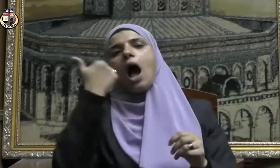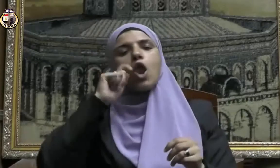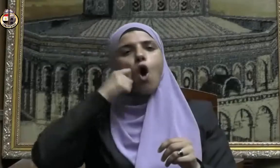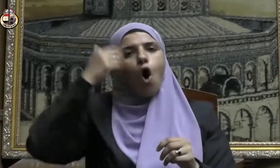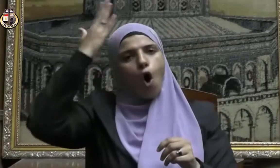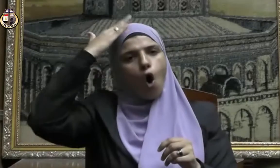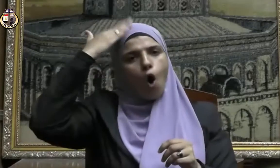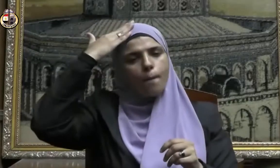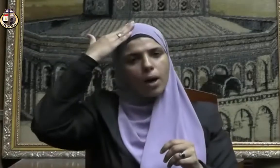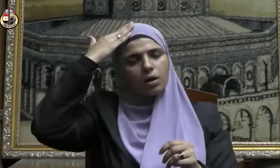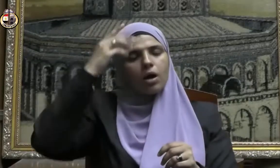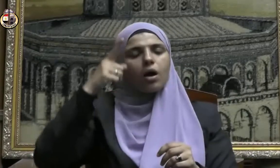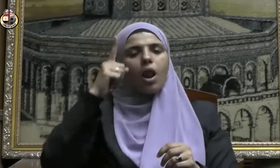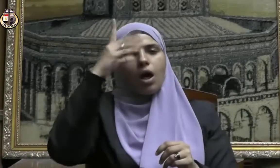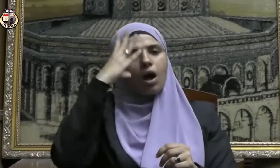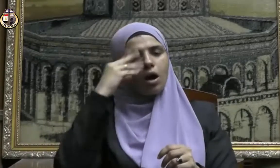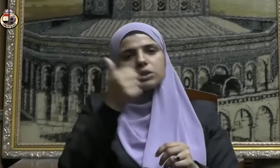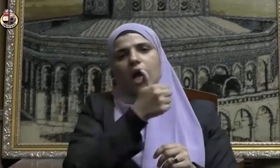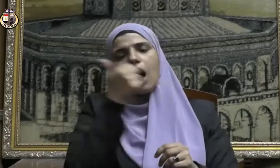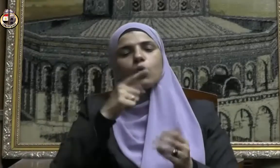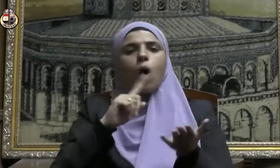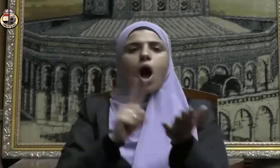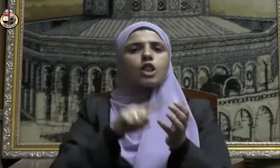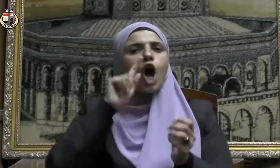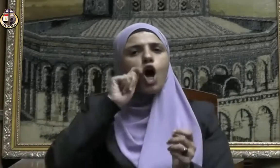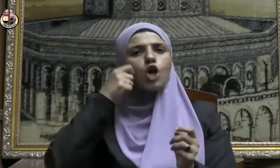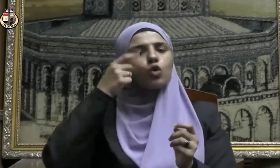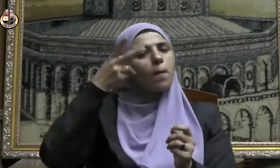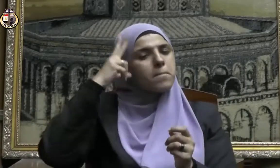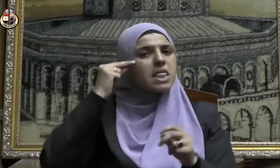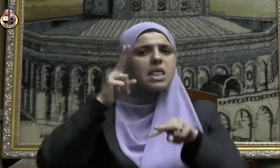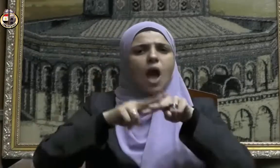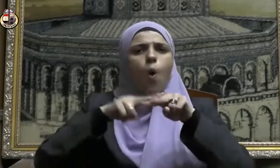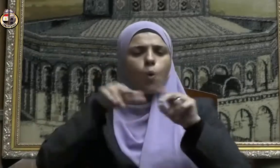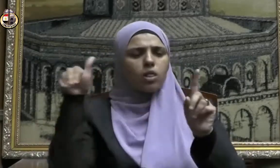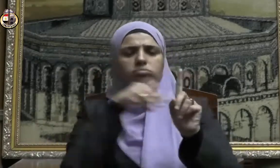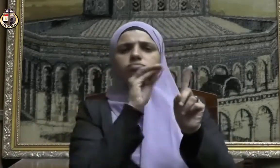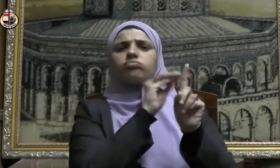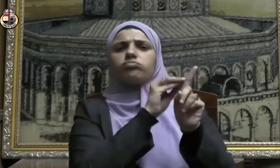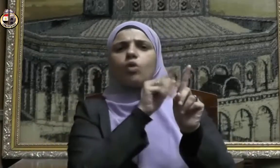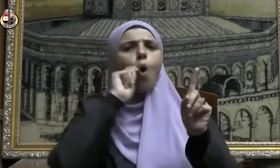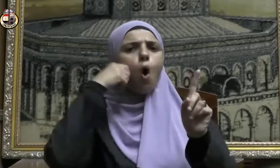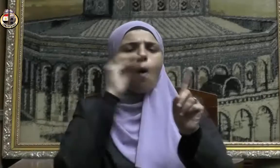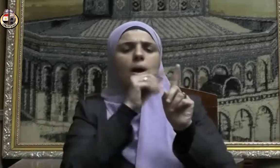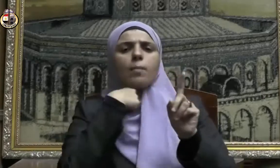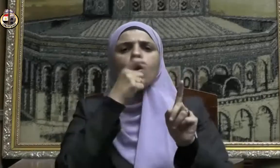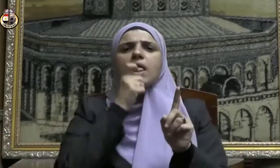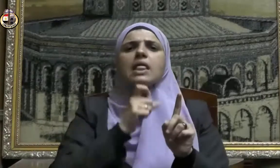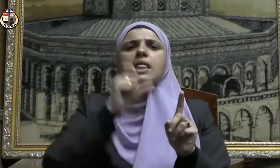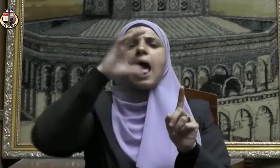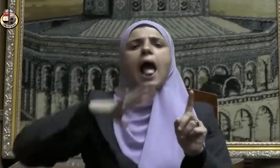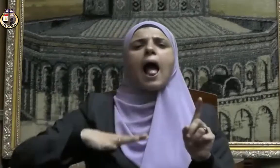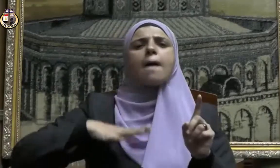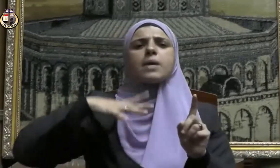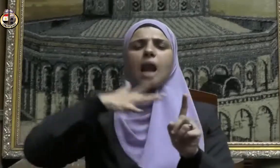الخطاب رضي الله عنه أن رجلا من اليهود قال له يا أمير المؤمنين